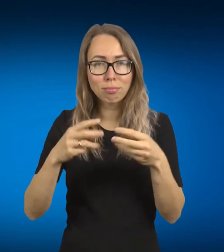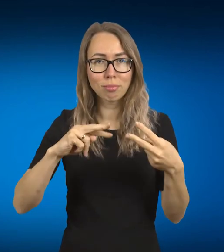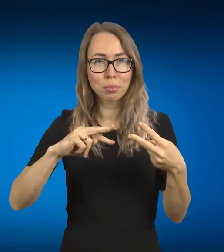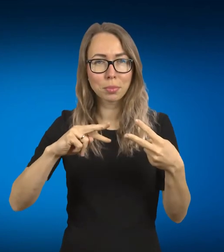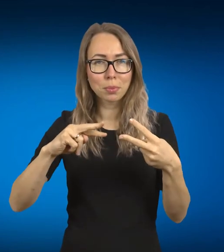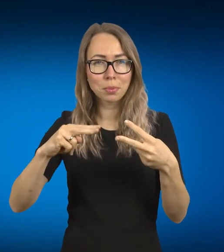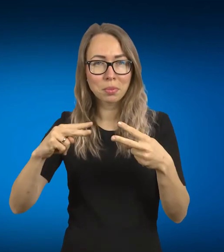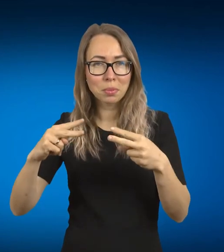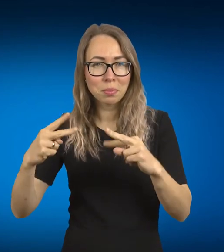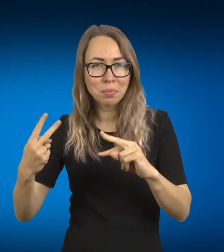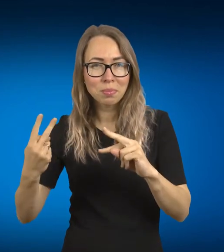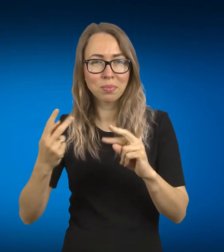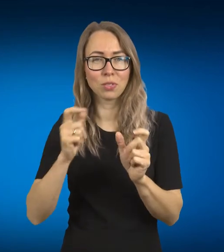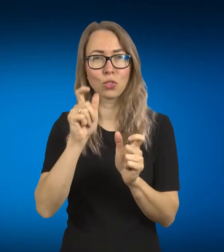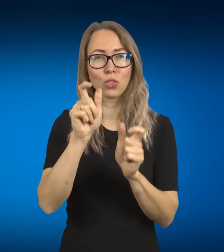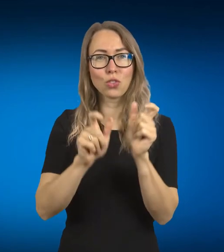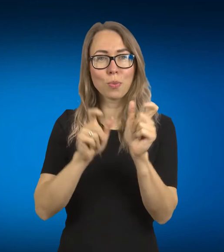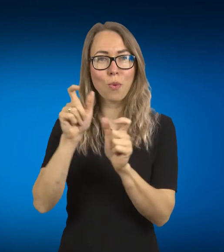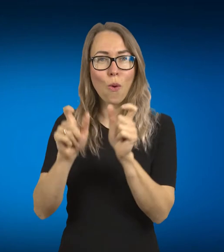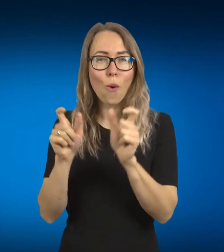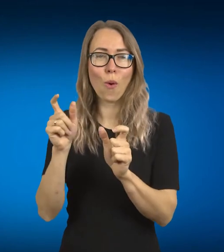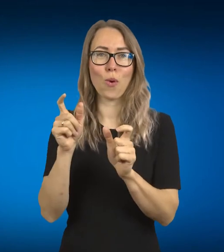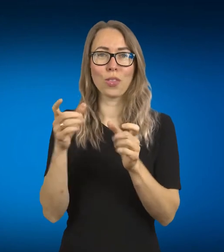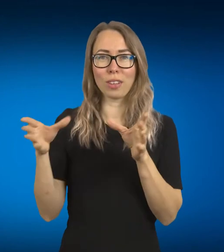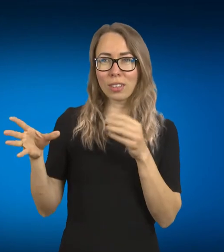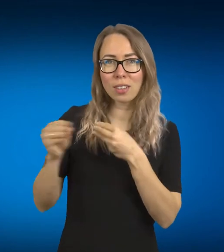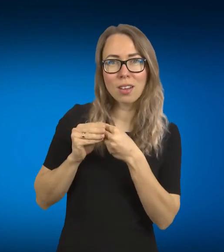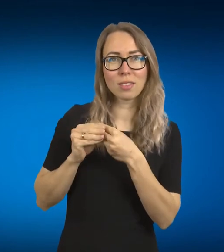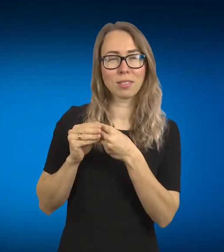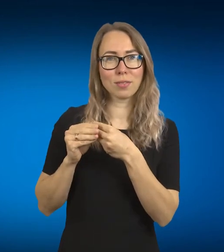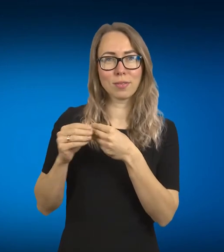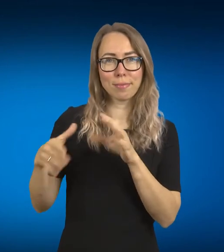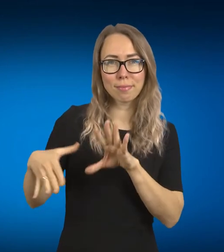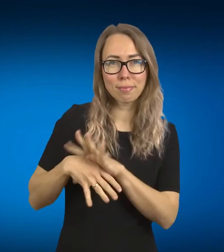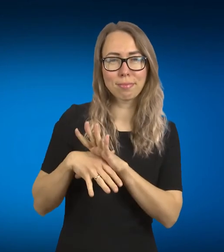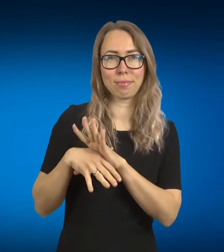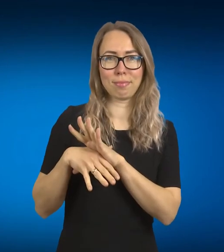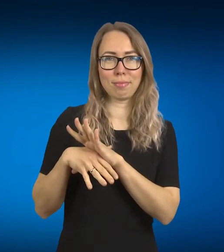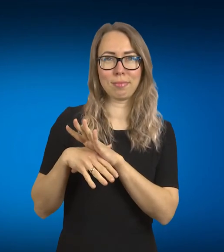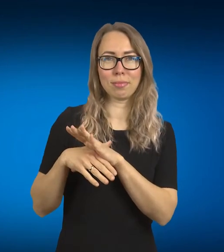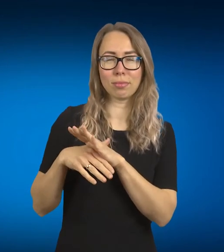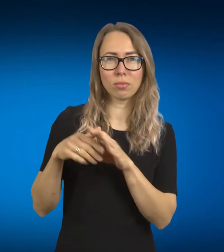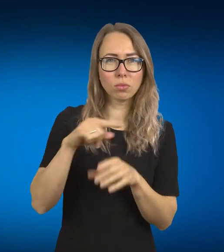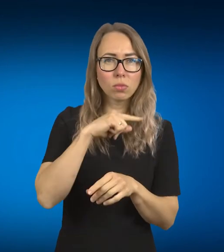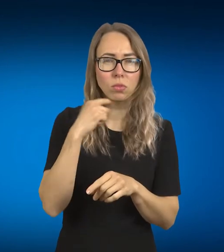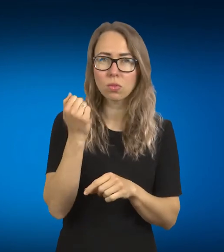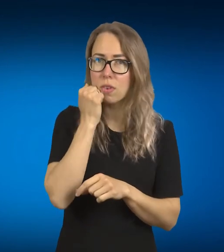visi tie žmonės nors truputį ėja, vat tą bendru keliu tikrai turėjo didelį indelį ir ačiū jam už tai, kad